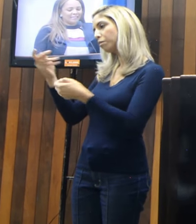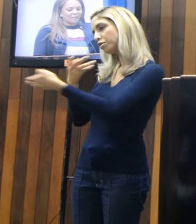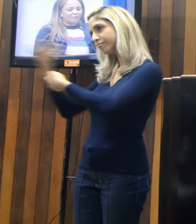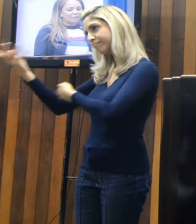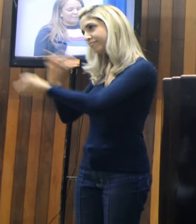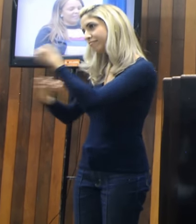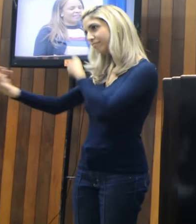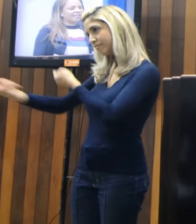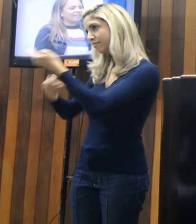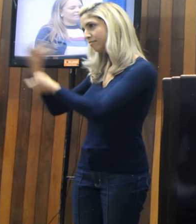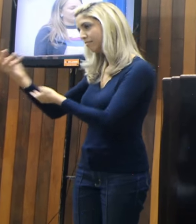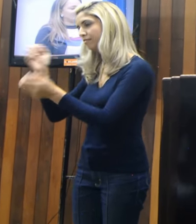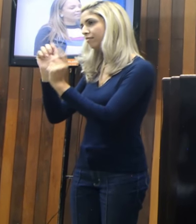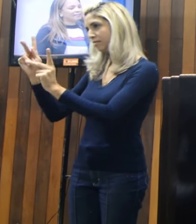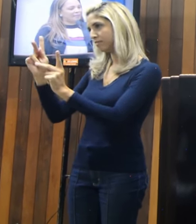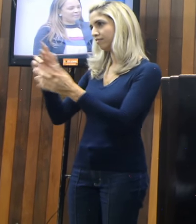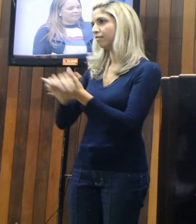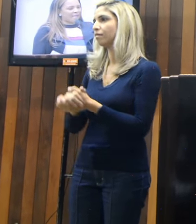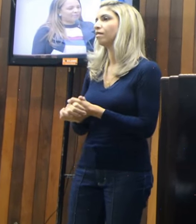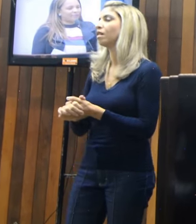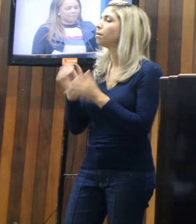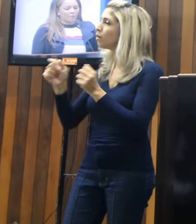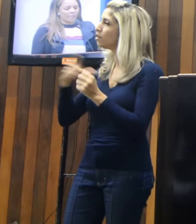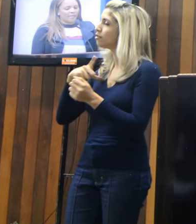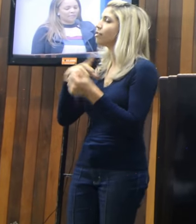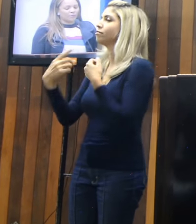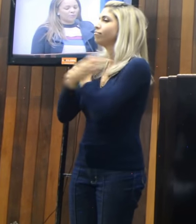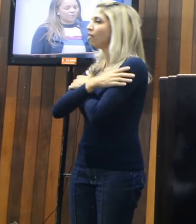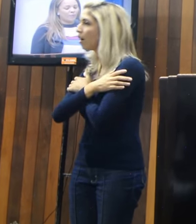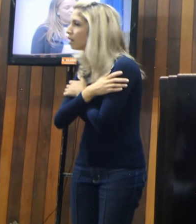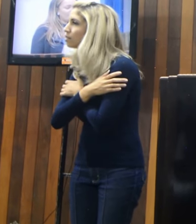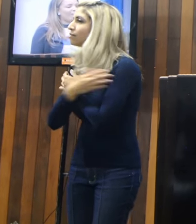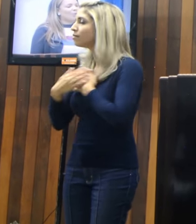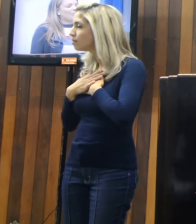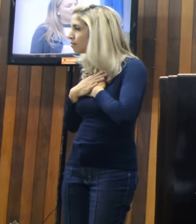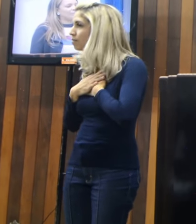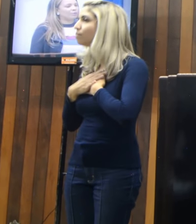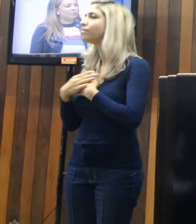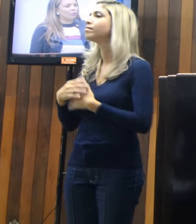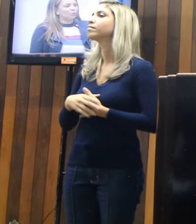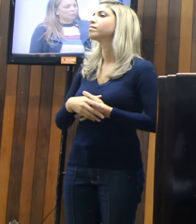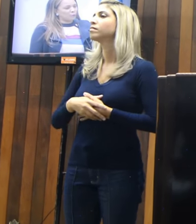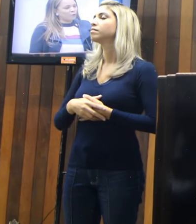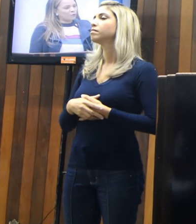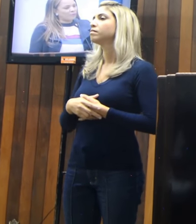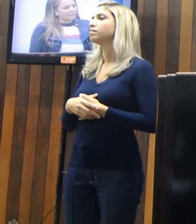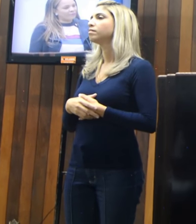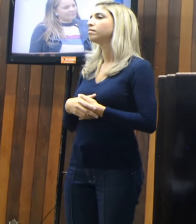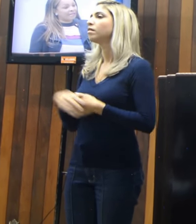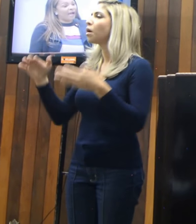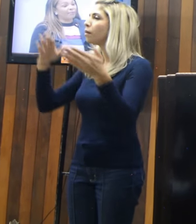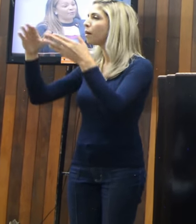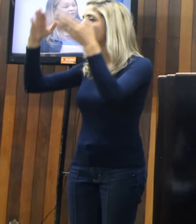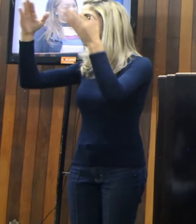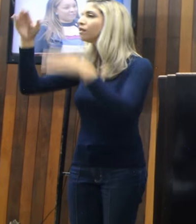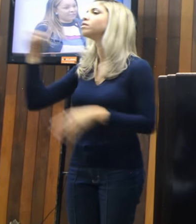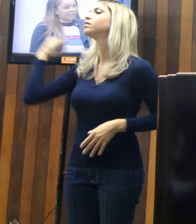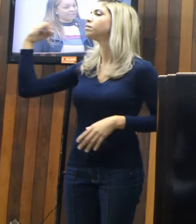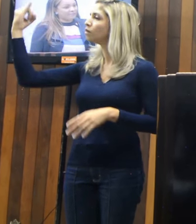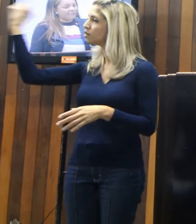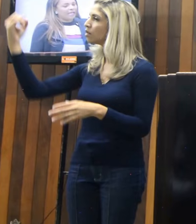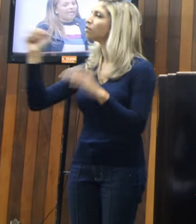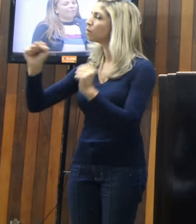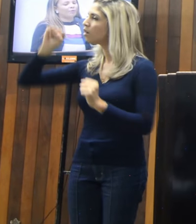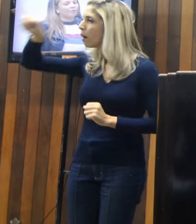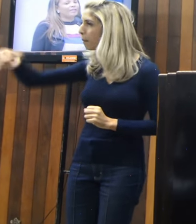Então você sinta-se abraçado nesse momento, é um momento único para você, aproveite,